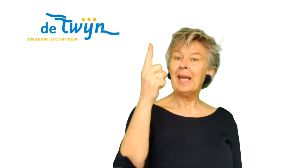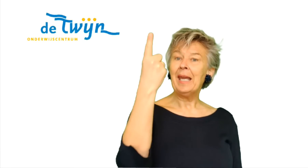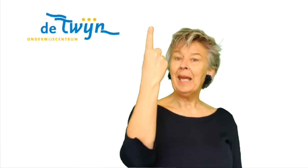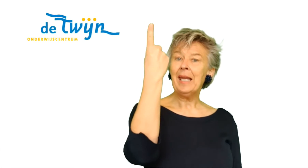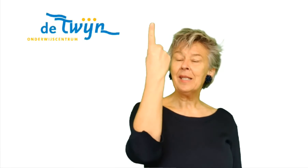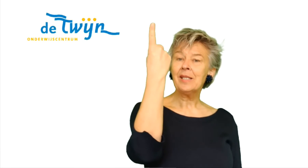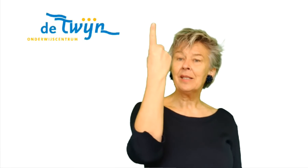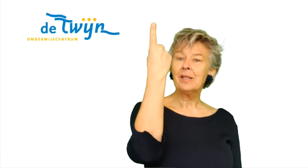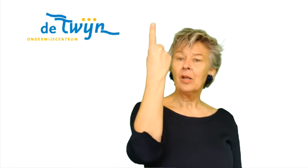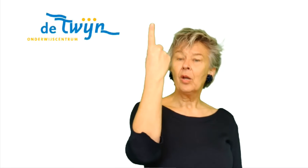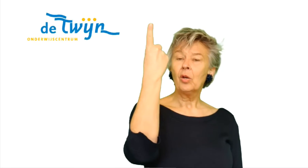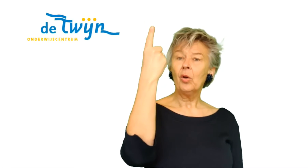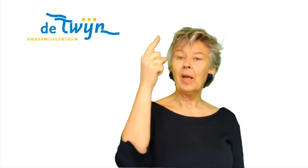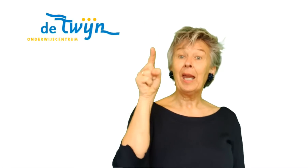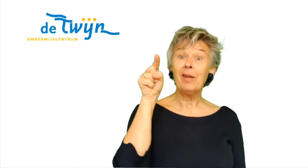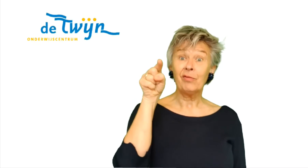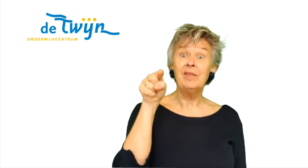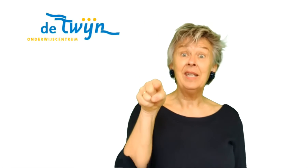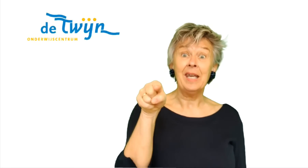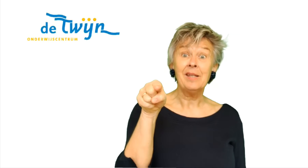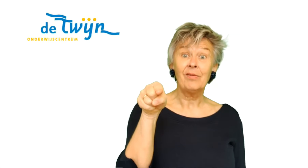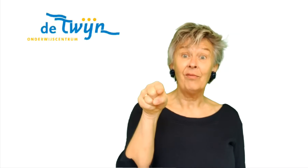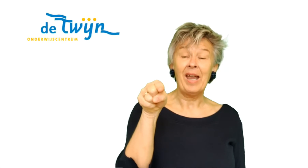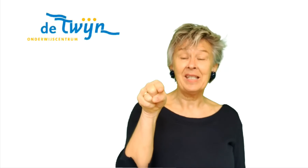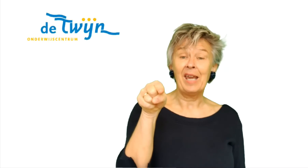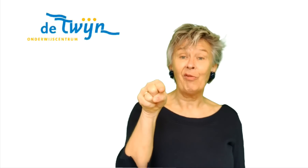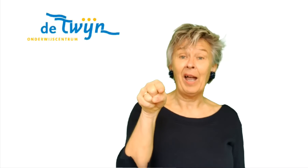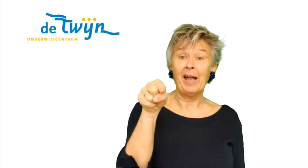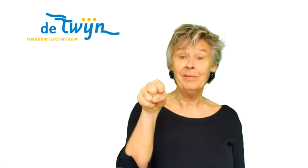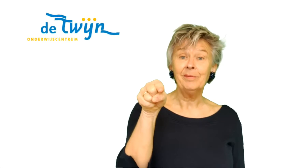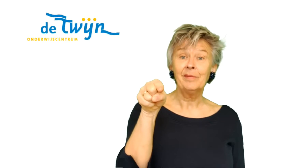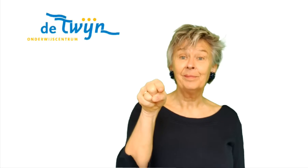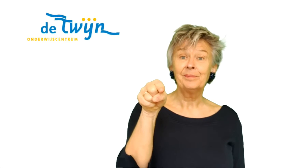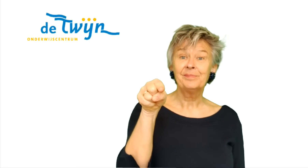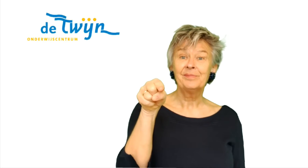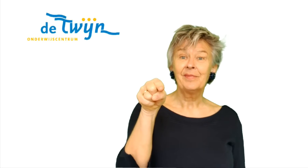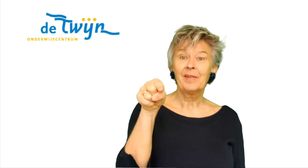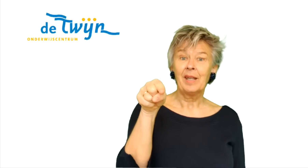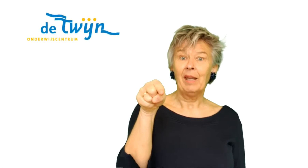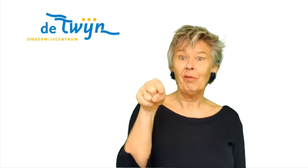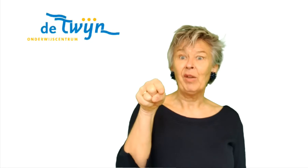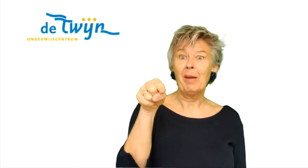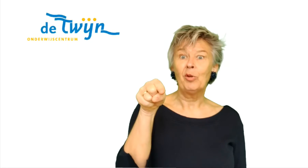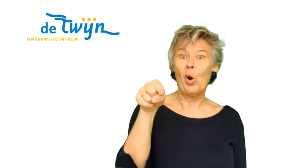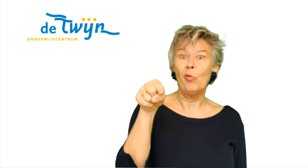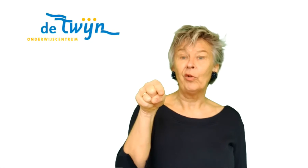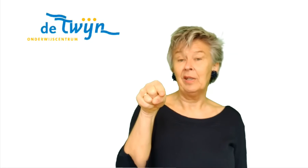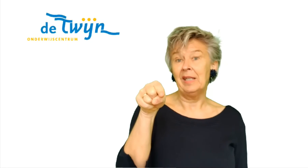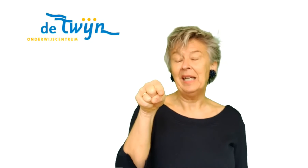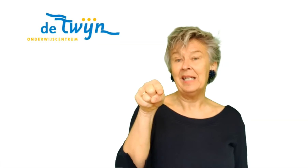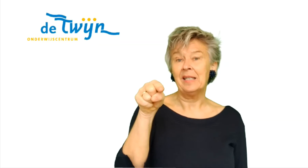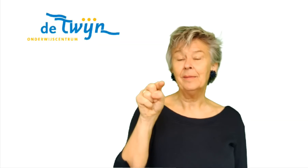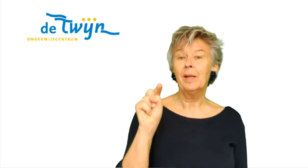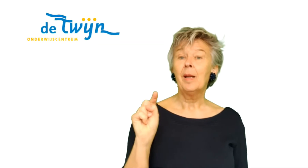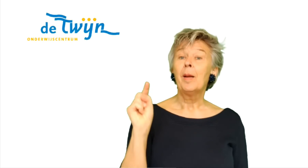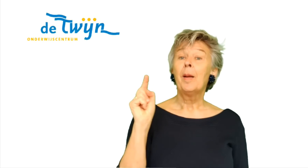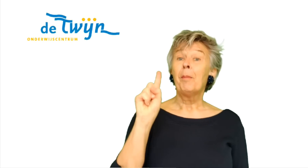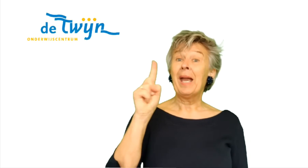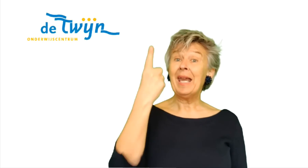eerst nog even dit. Wijs even aan. Want we hebben het erover, dit liedje. Maar